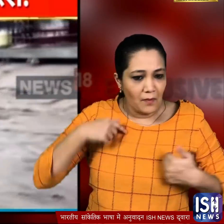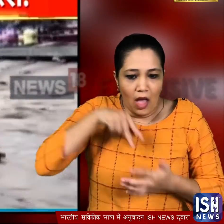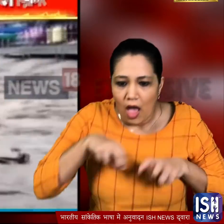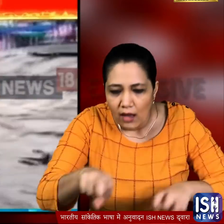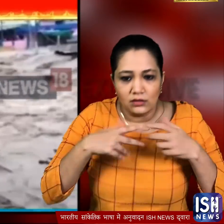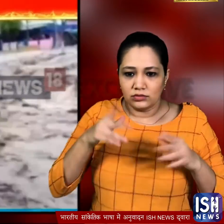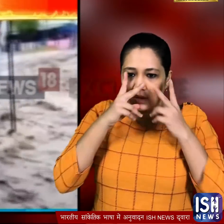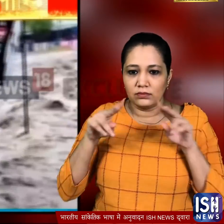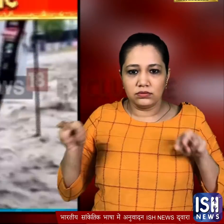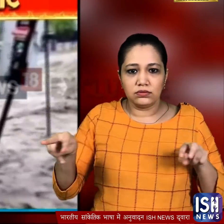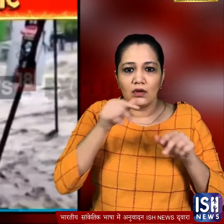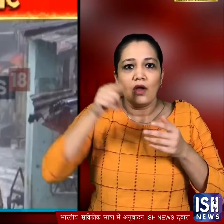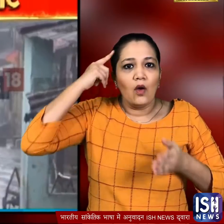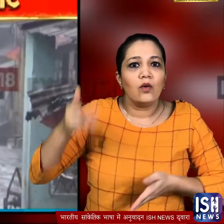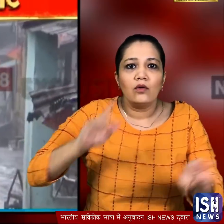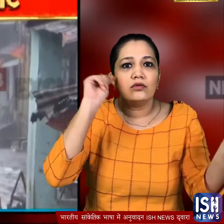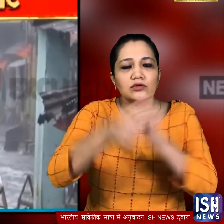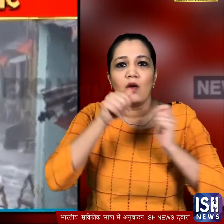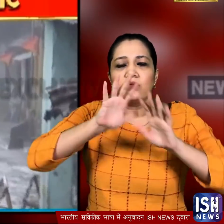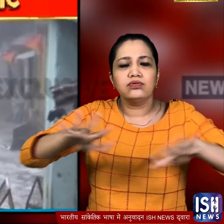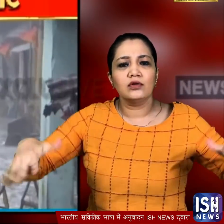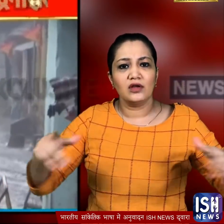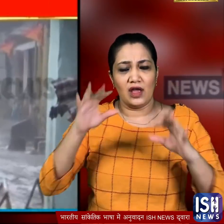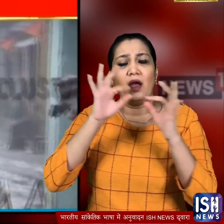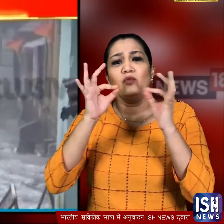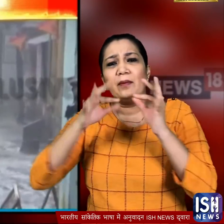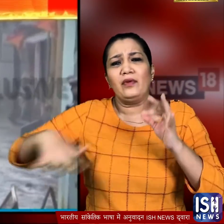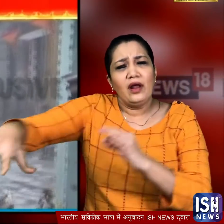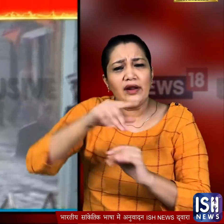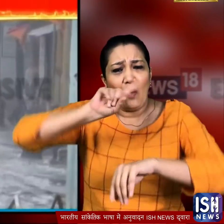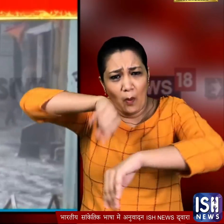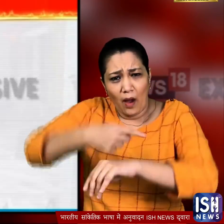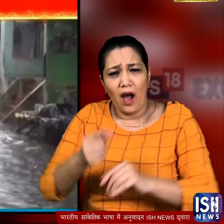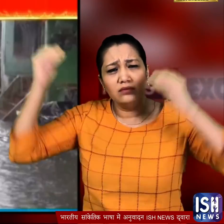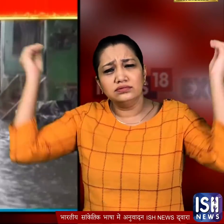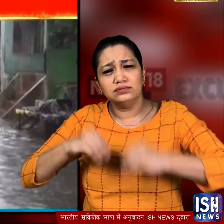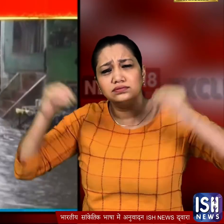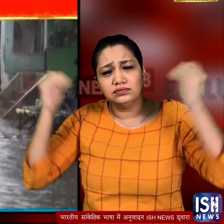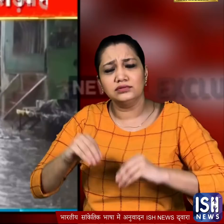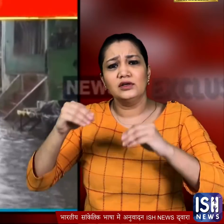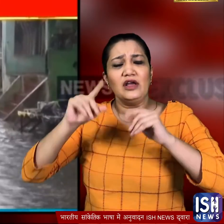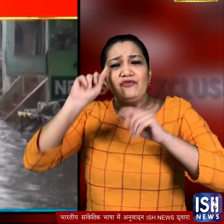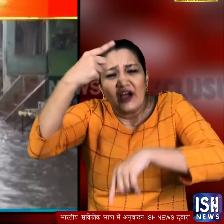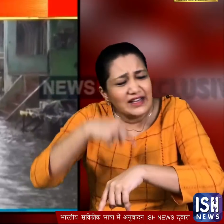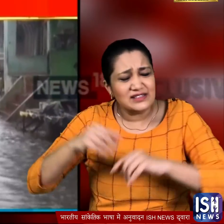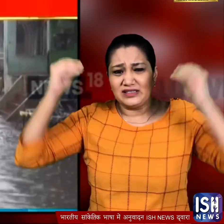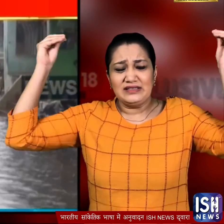समंदर जैसी सड़कों को देखता रहा बुरहानपूर में तो केवल एक घंटे की बारिश से हालाद बिगड़ गए वहां मौनसून की पहली बारिश के बाद ही कई